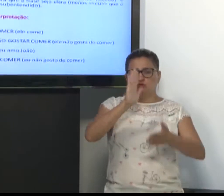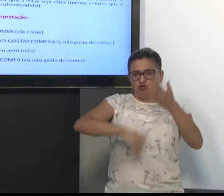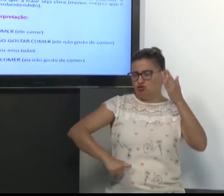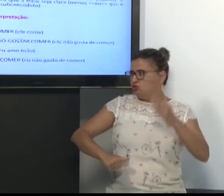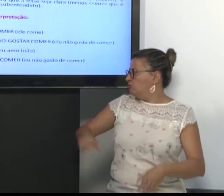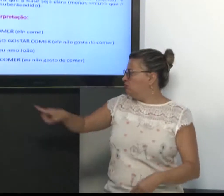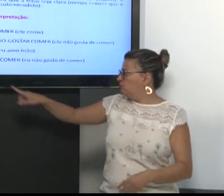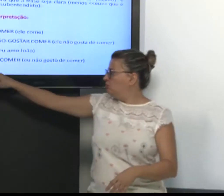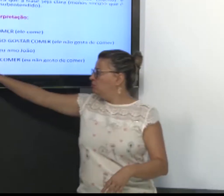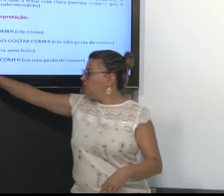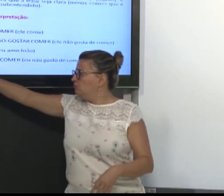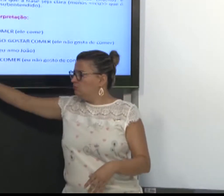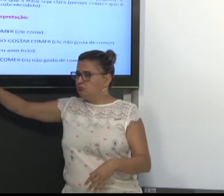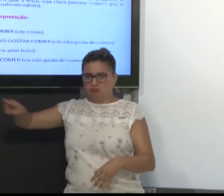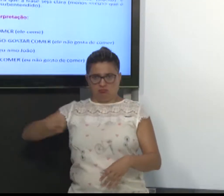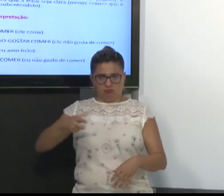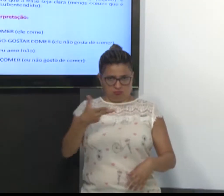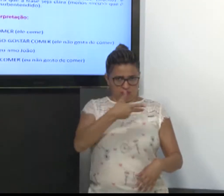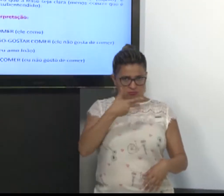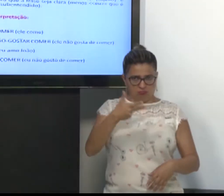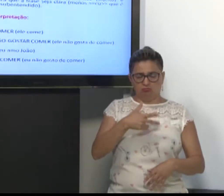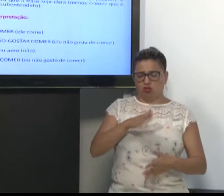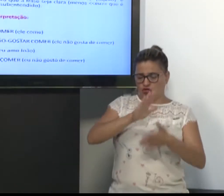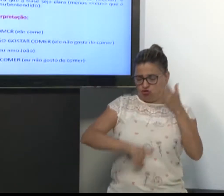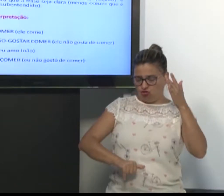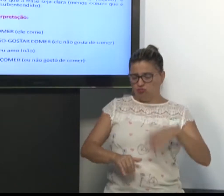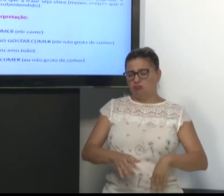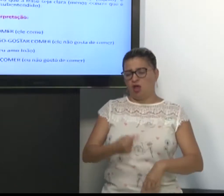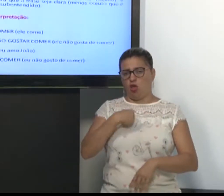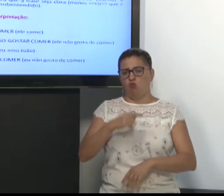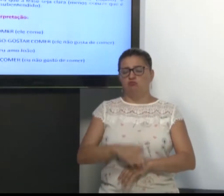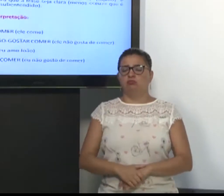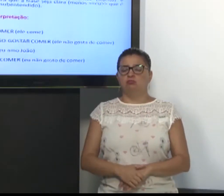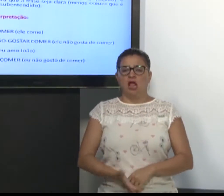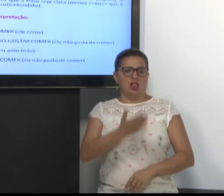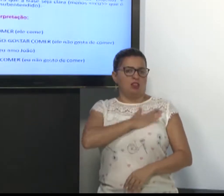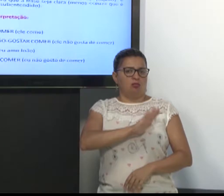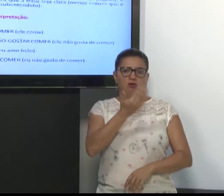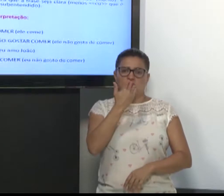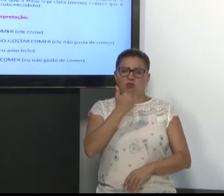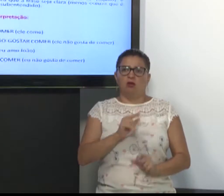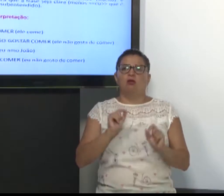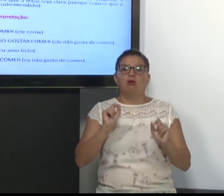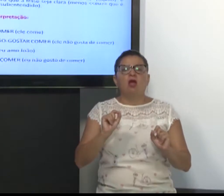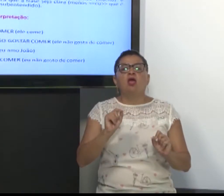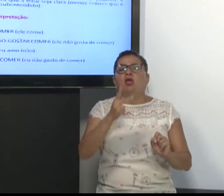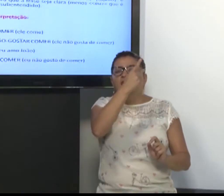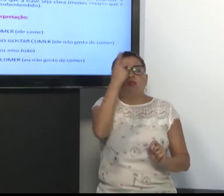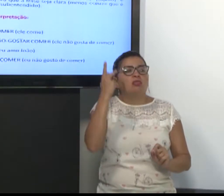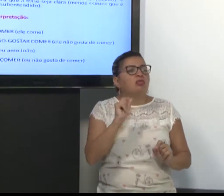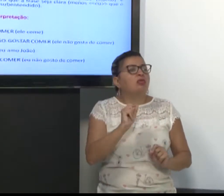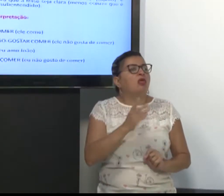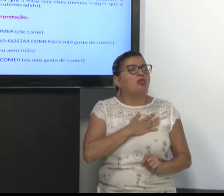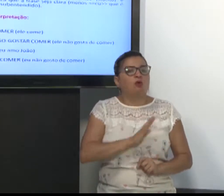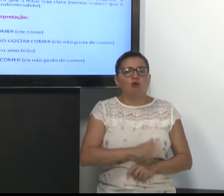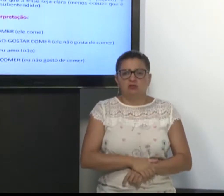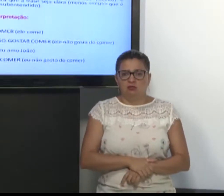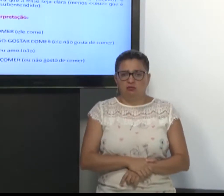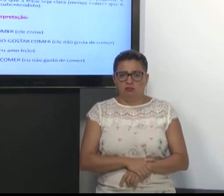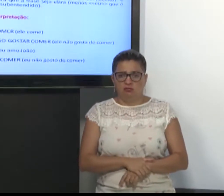Se eu tirar o eu, o pronome pessoal eu, não gostar de comer. Quem não gosta de comer? Qual pessoa